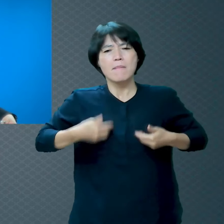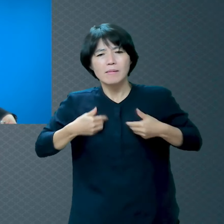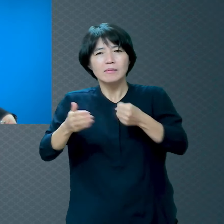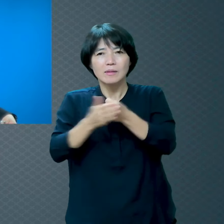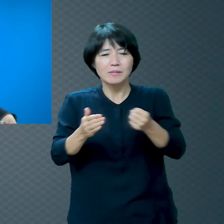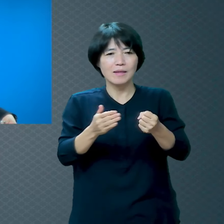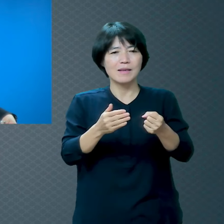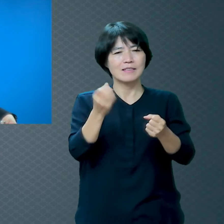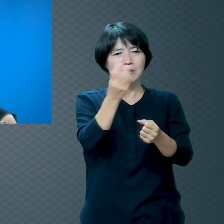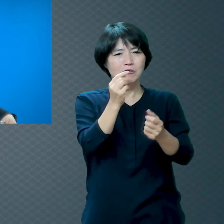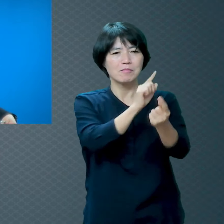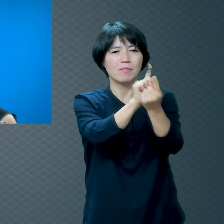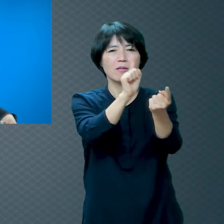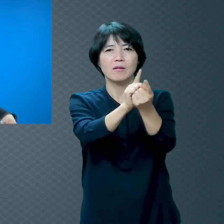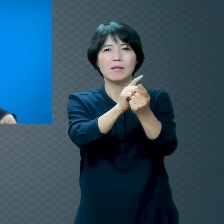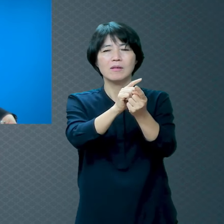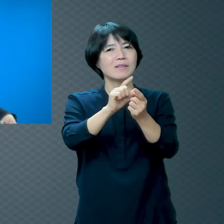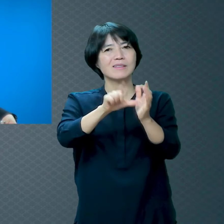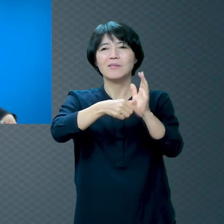삽시다